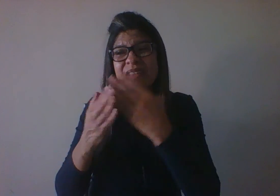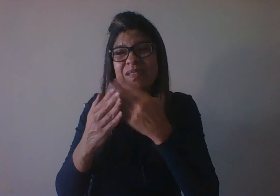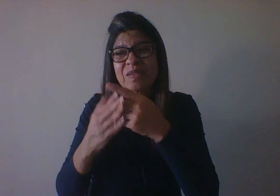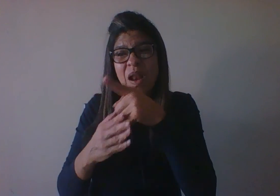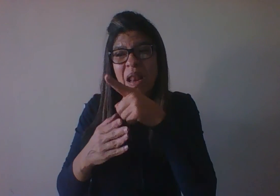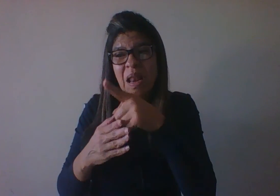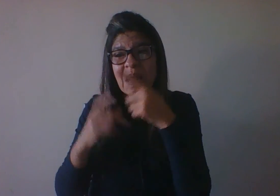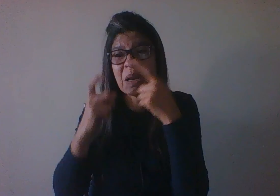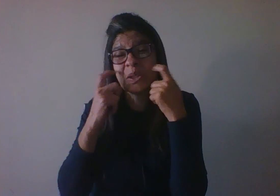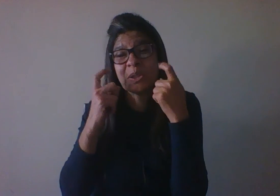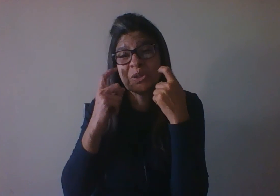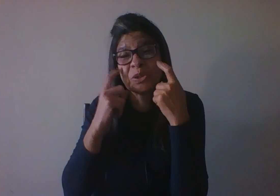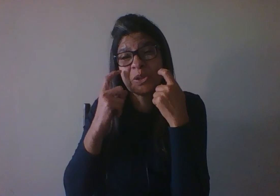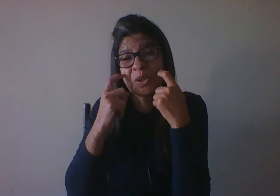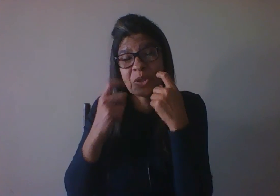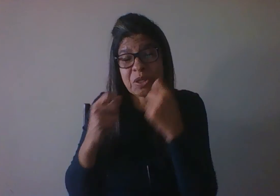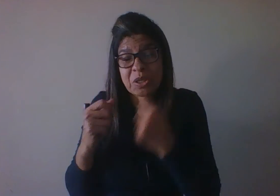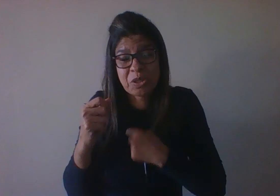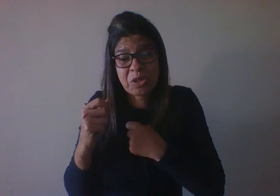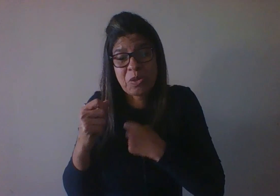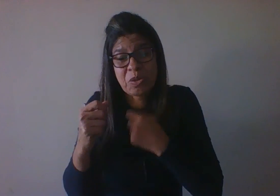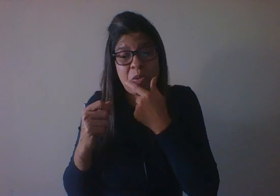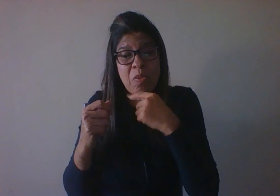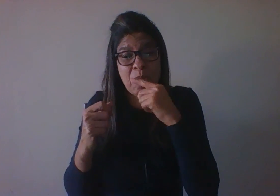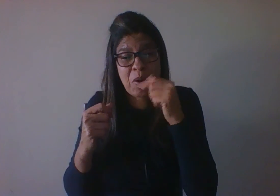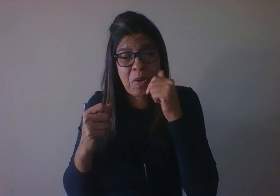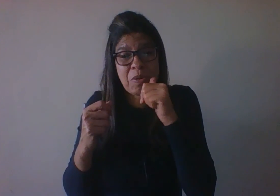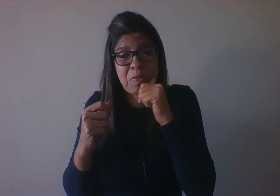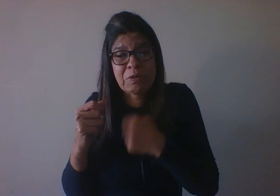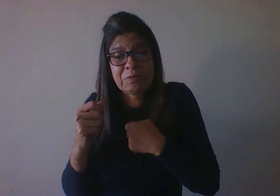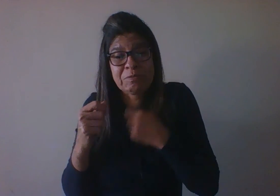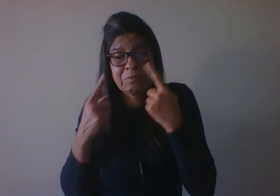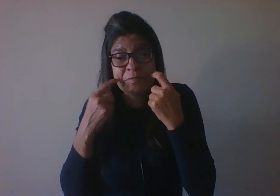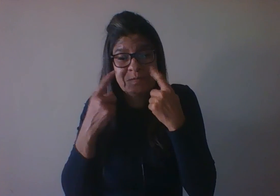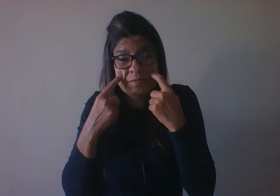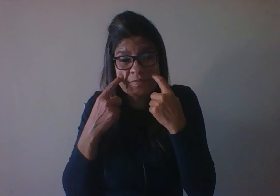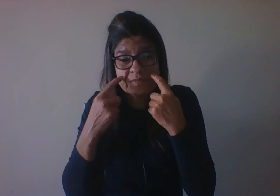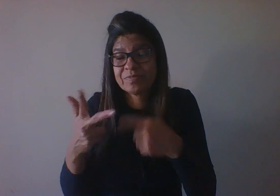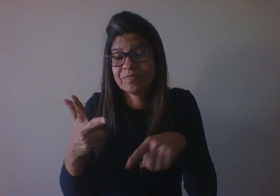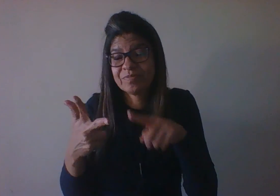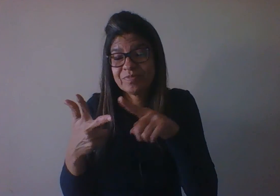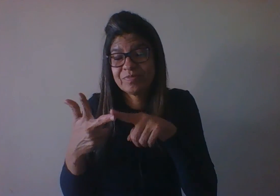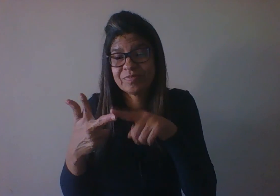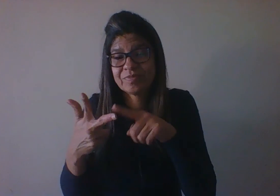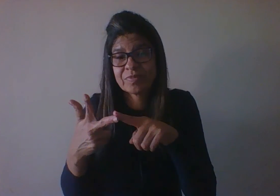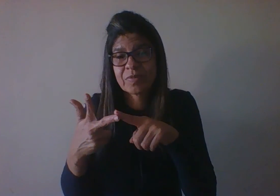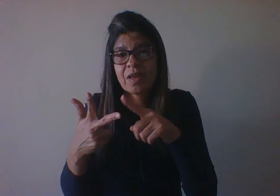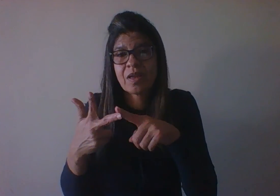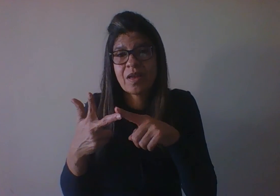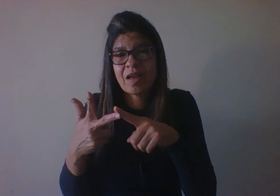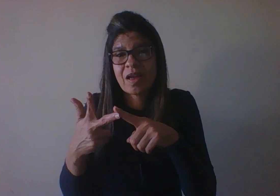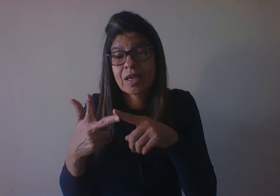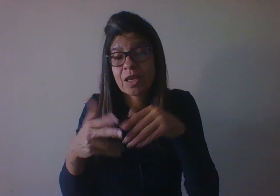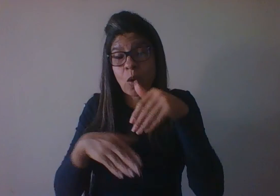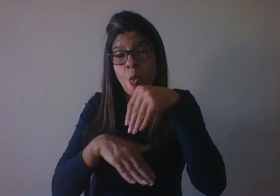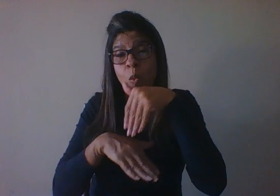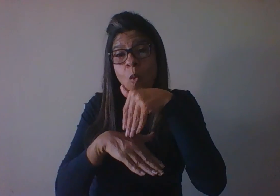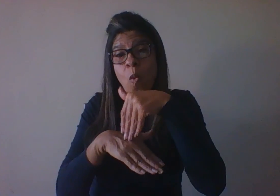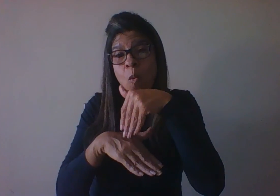saem de perto. O estágio 3, da iniciativa versus a culpa, então, a já está falando de uma criança um pouco maior, um